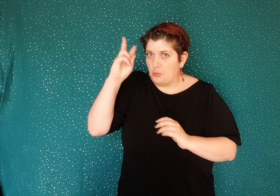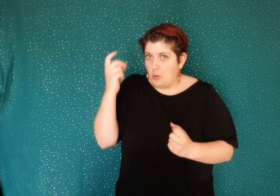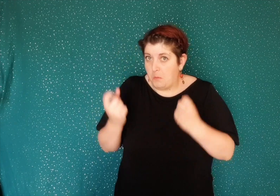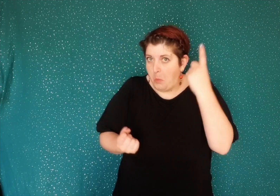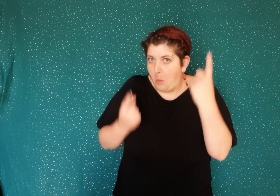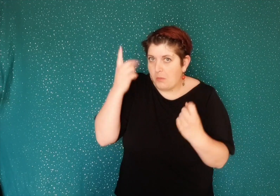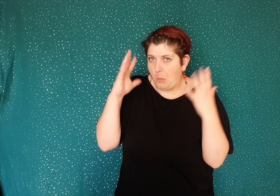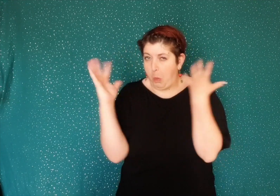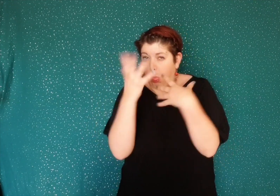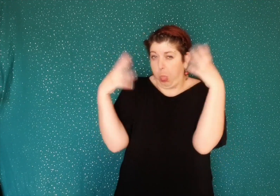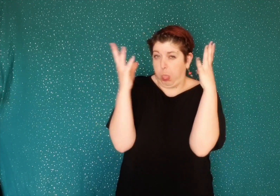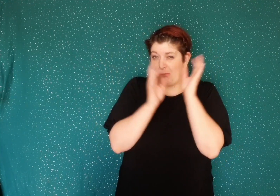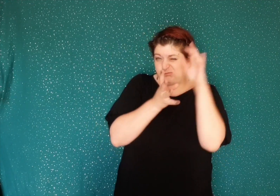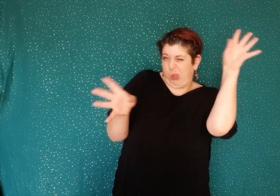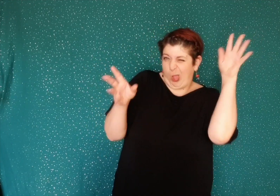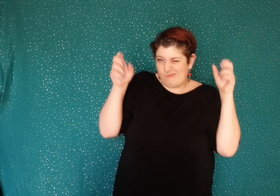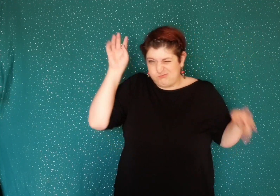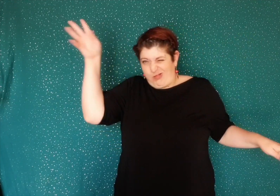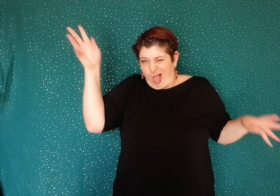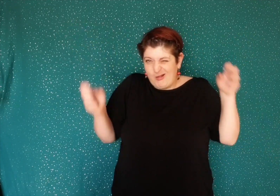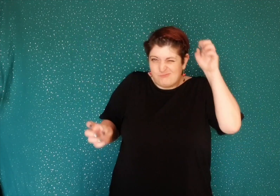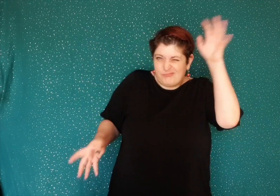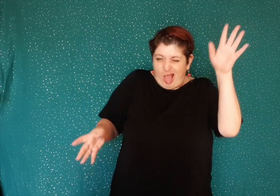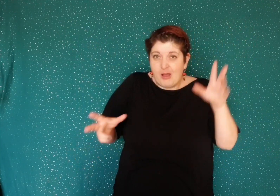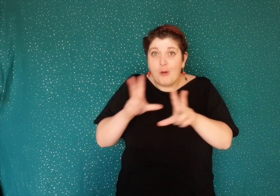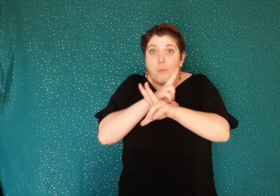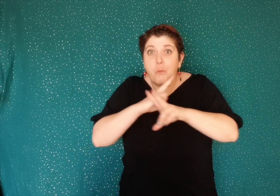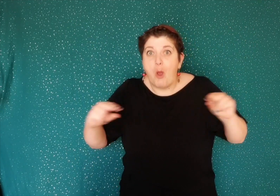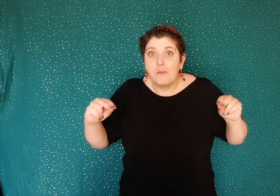en moins ordonnée peut-être moins propre qu'avant